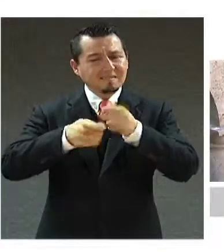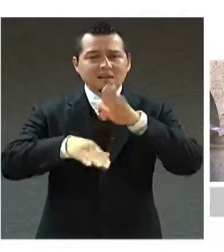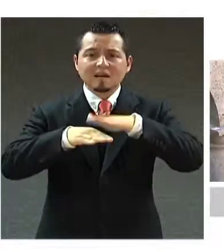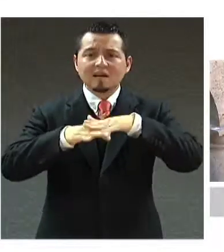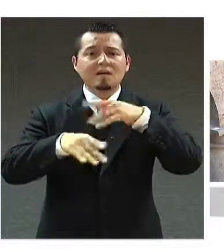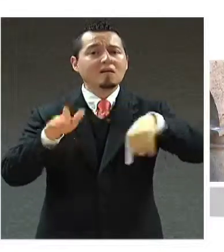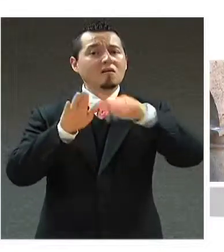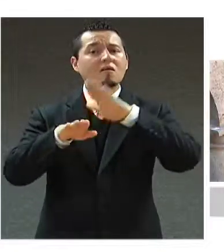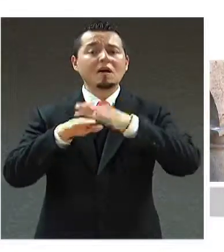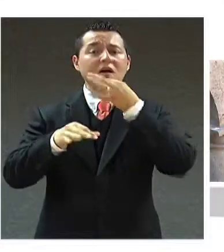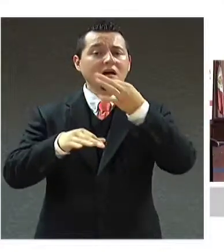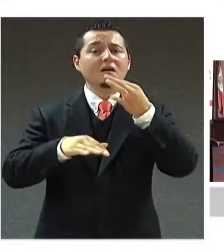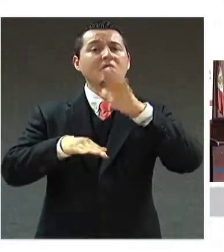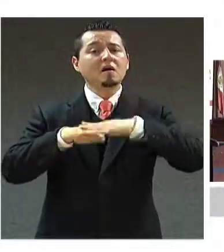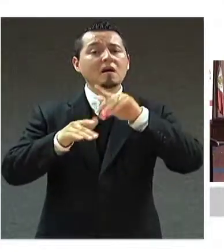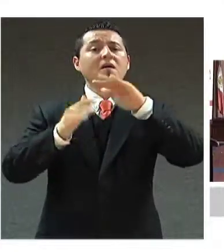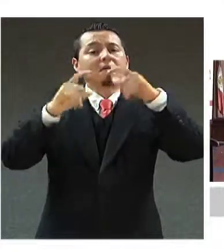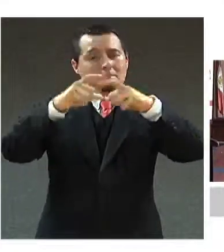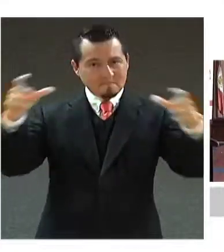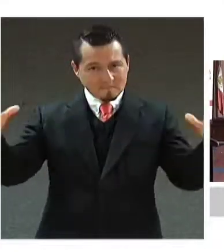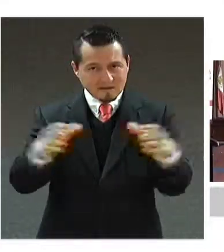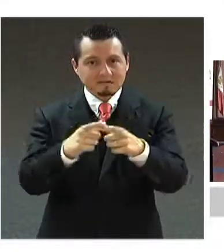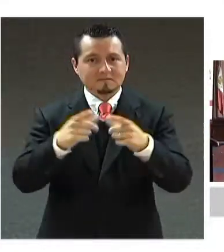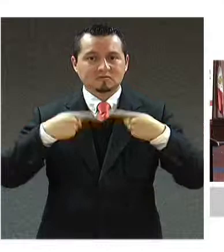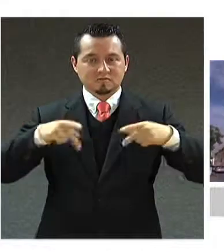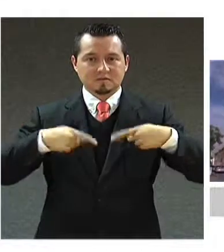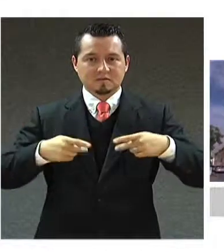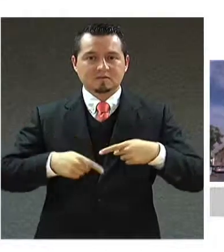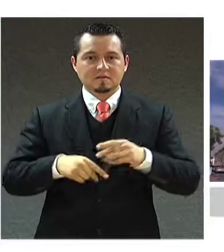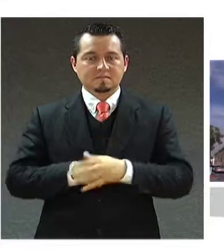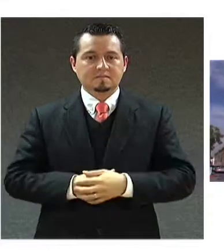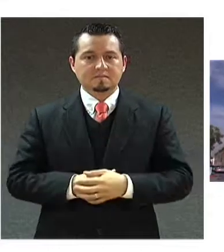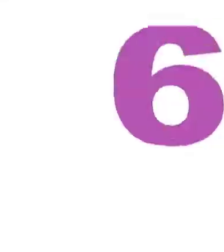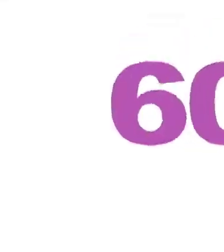hizo un llamado a sus compañeros para continuar con la reducción de nómina.